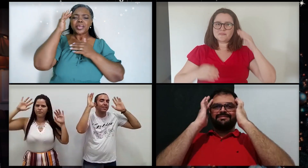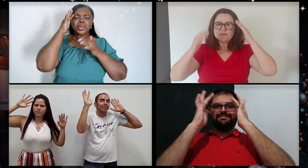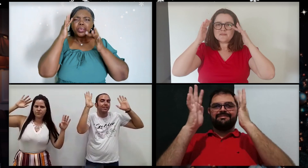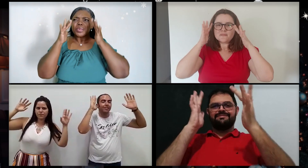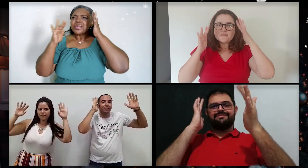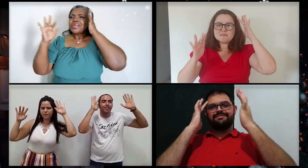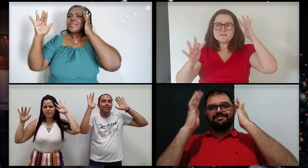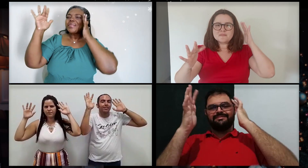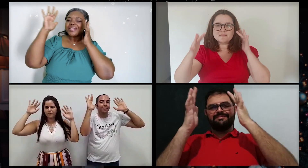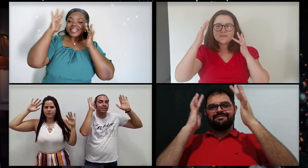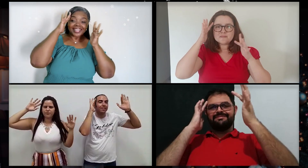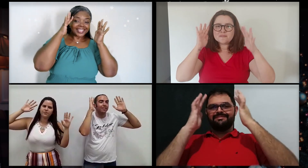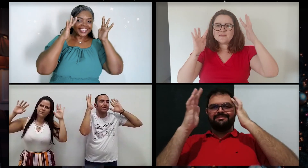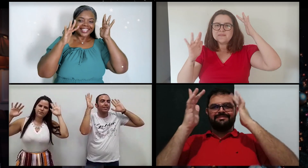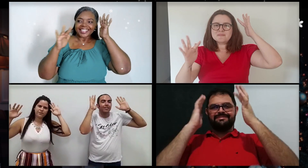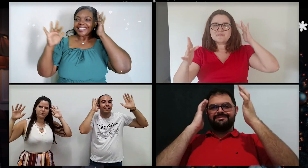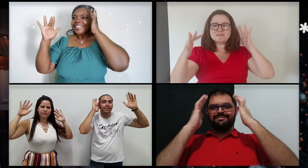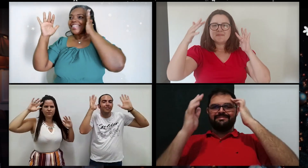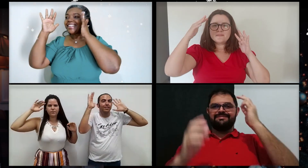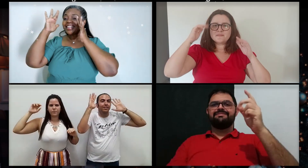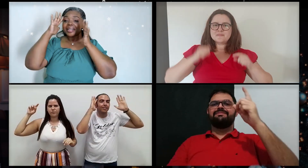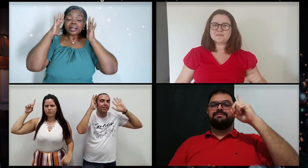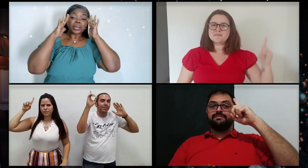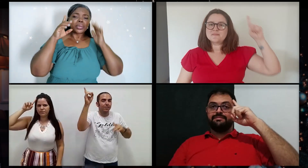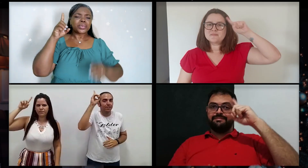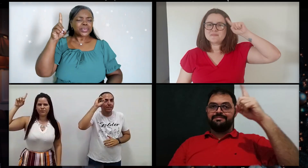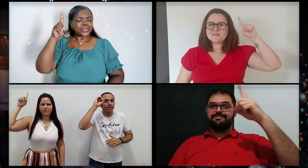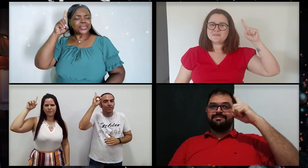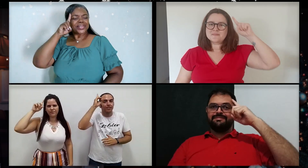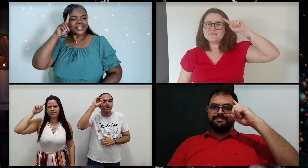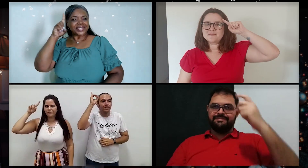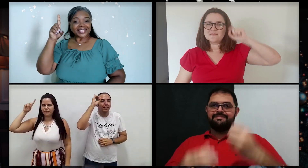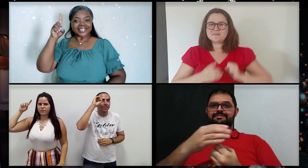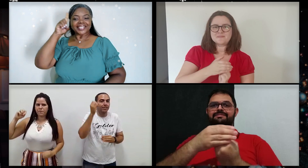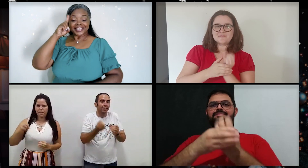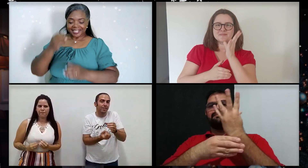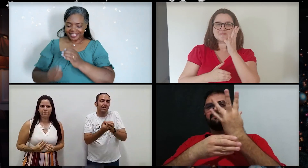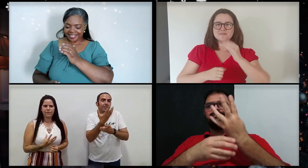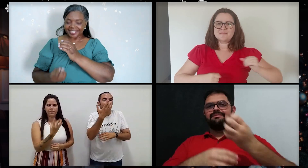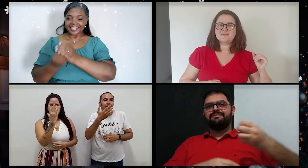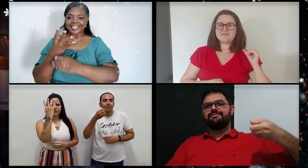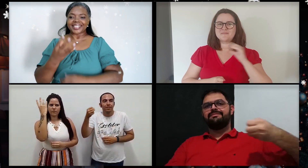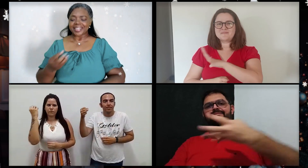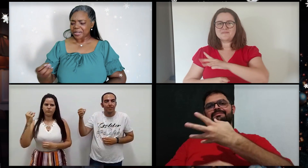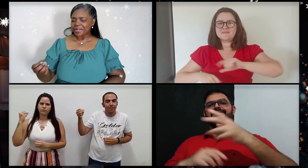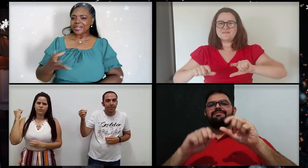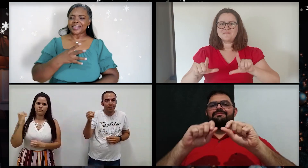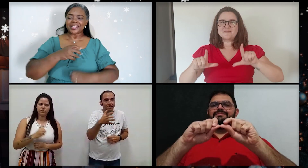sonhos que vamos ter Todo dia nasce, novo em